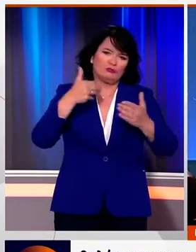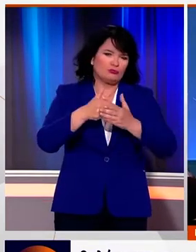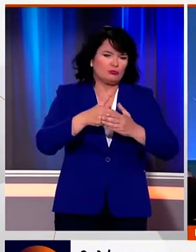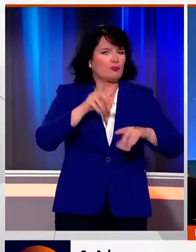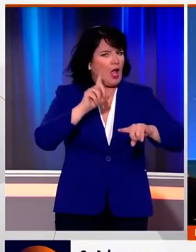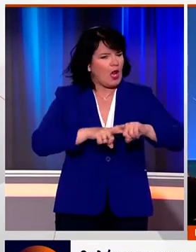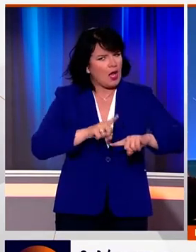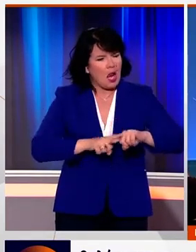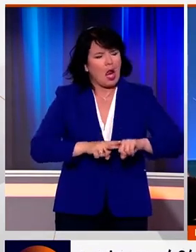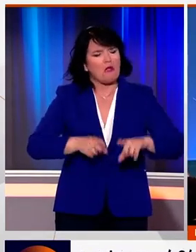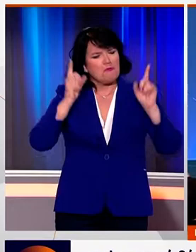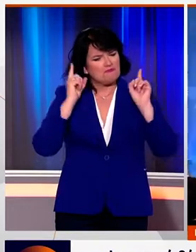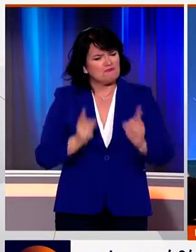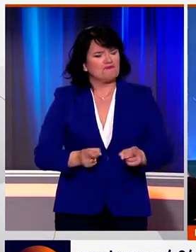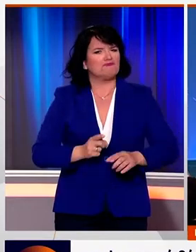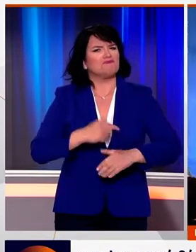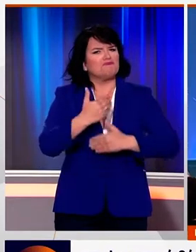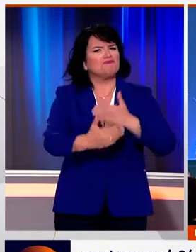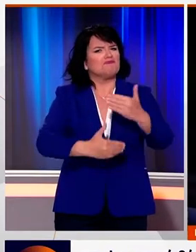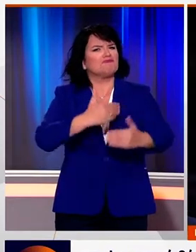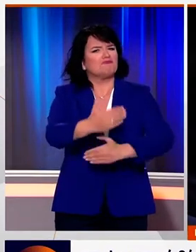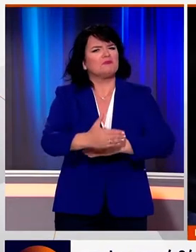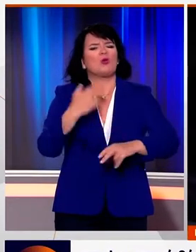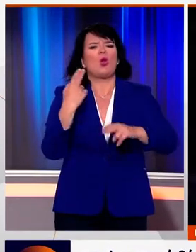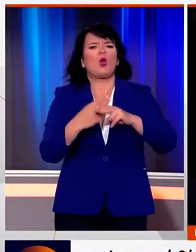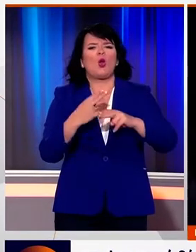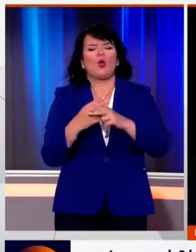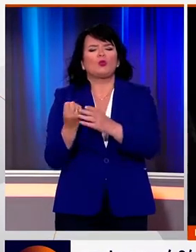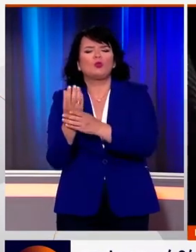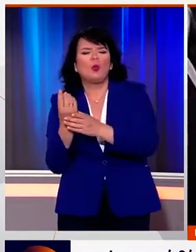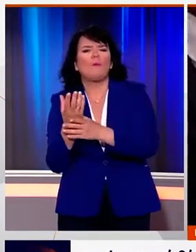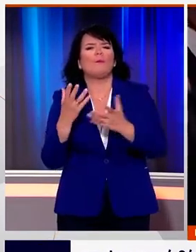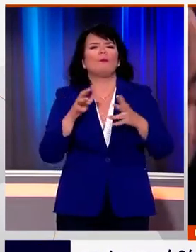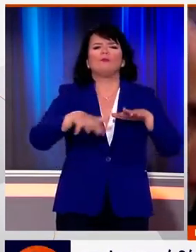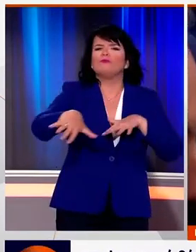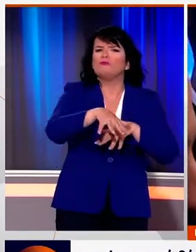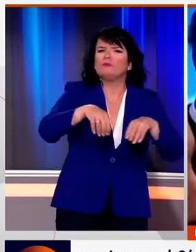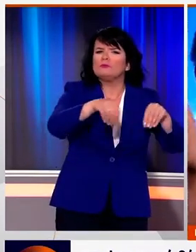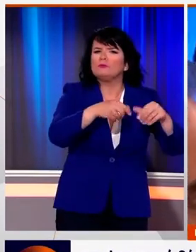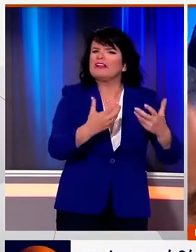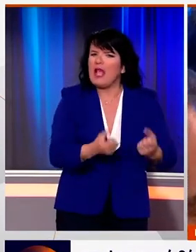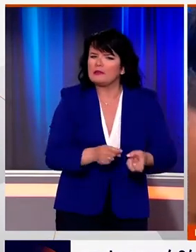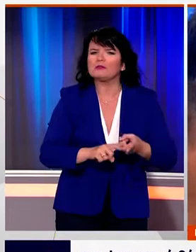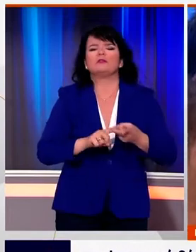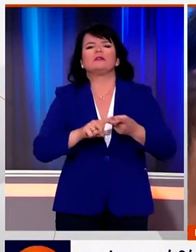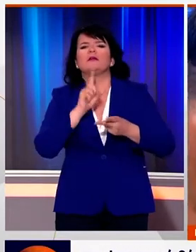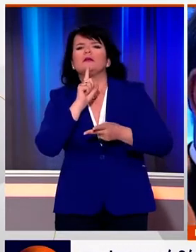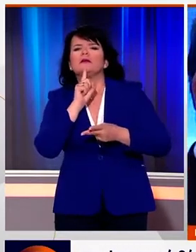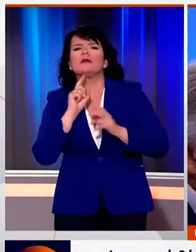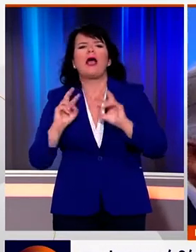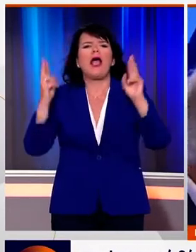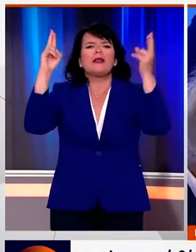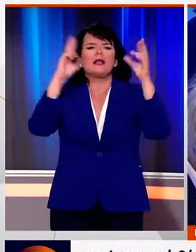Η Ελλάδα κάνει ένα αποφασιστικό βήμα για να αξιοποιήσει τον ορυκτό της πλούτο είπε ο Πρωθυπουργός και πρόσθεσε εκτός από